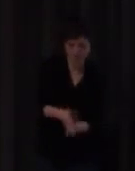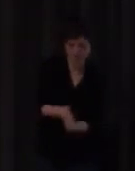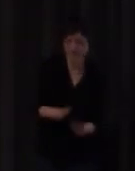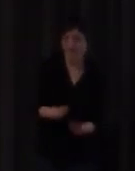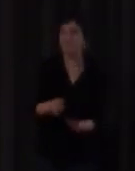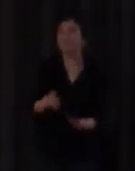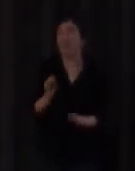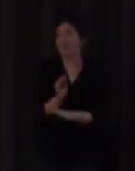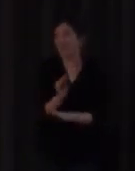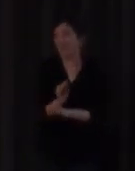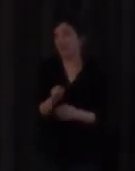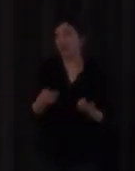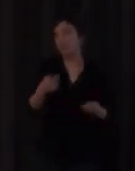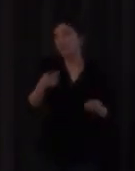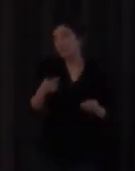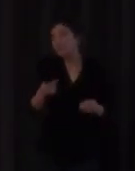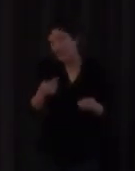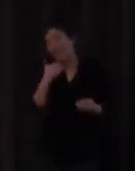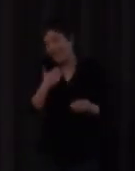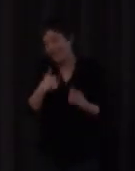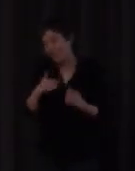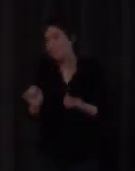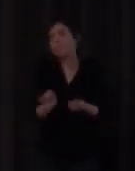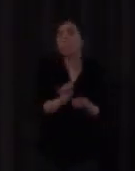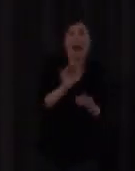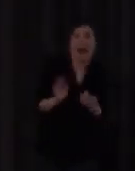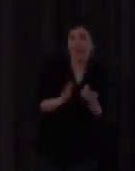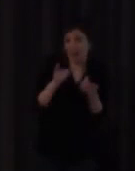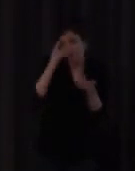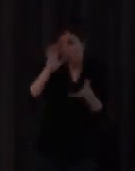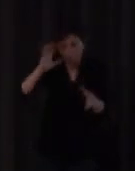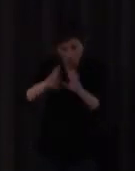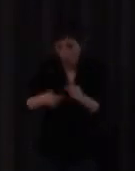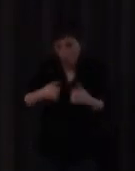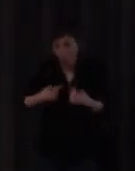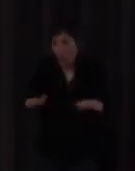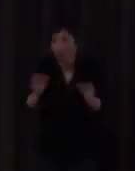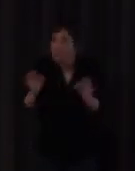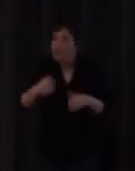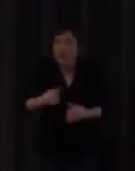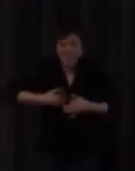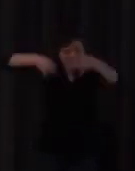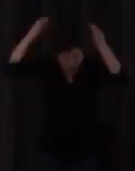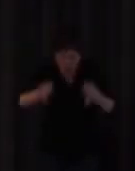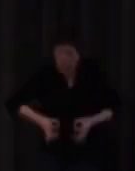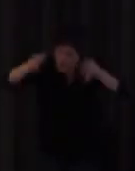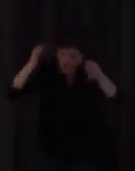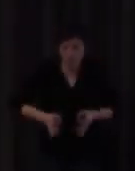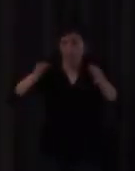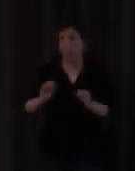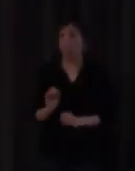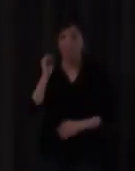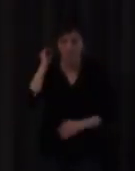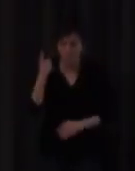particular sé que puede sonar a locura pero es que de verdad les vivo con el convencimiento de que primero